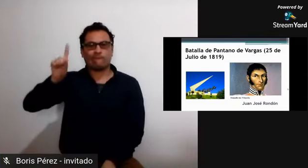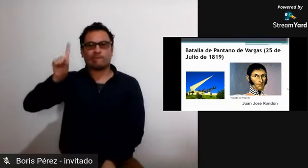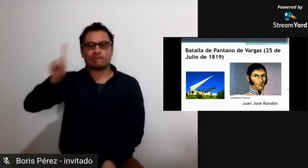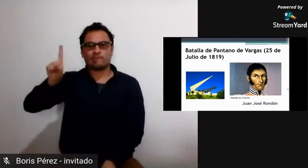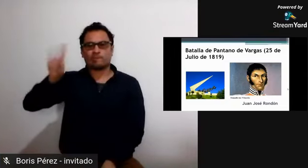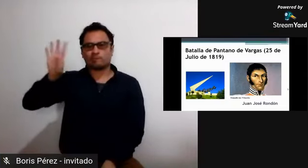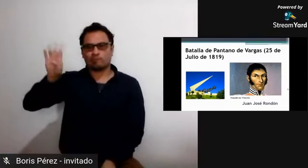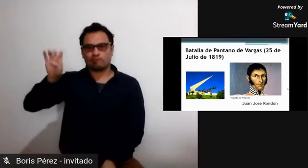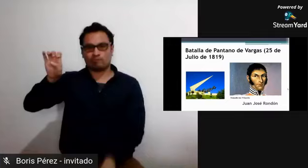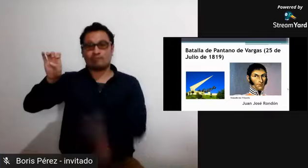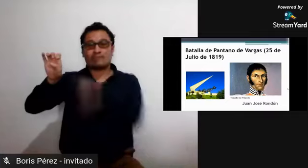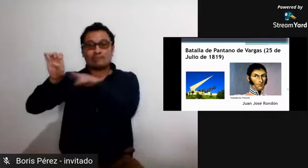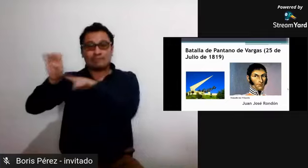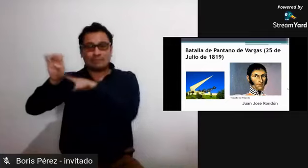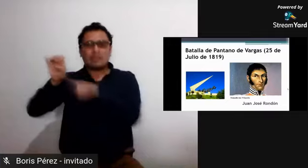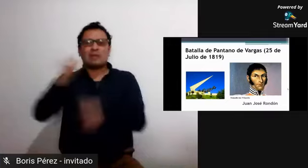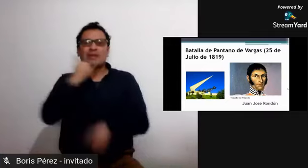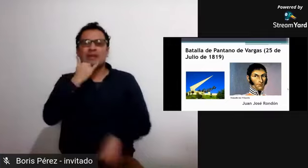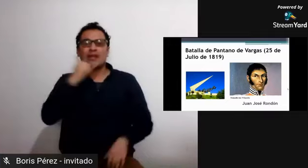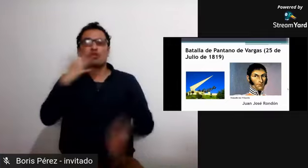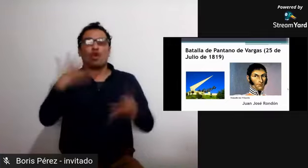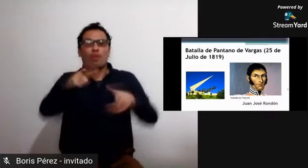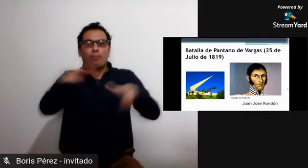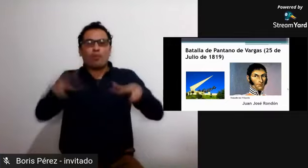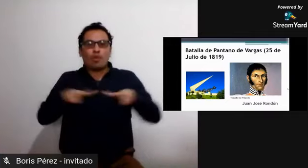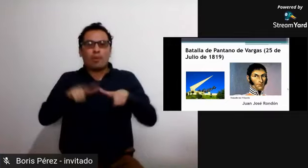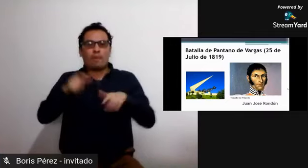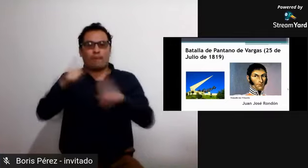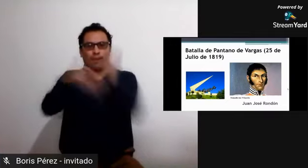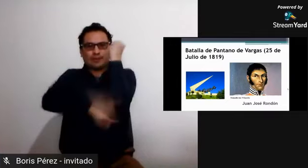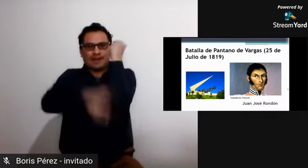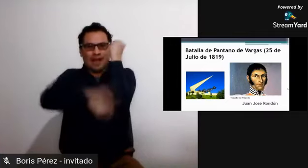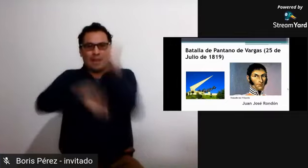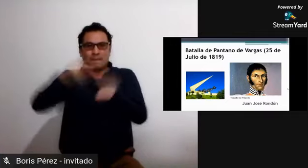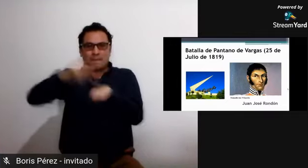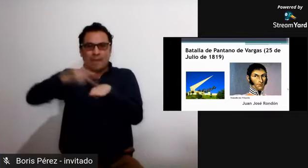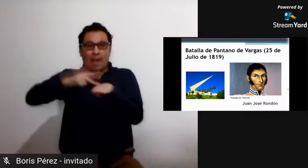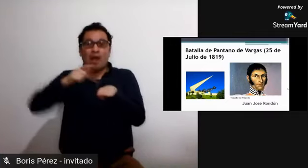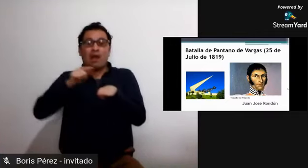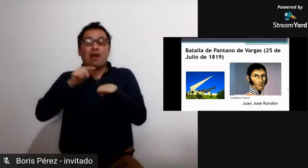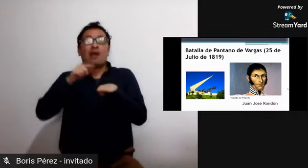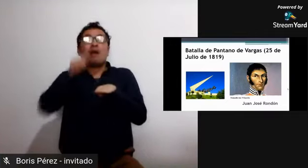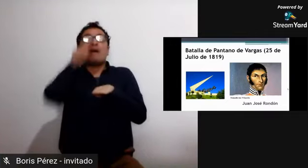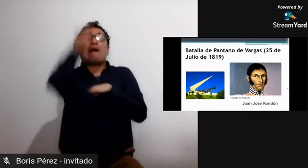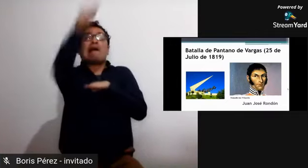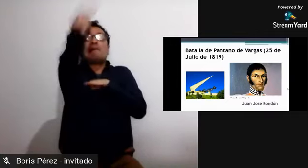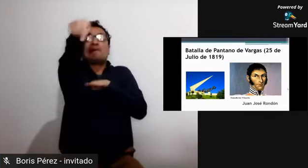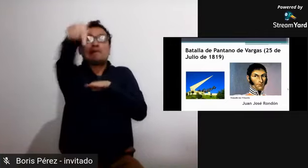Pantano de Vargas, que se da el 25 de julio de 1819.